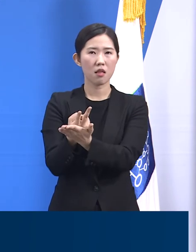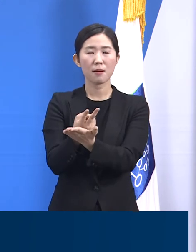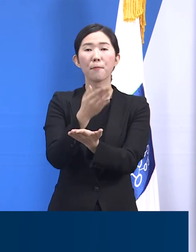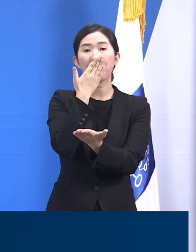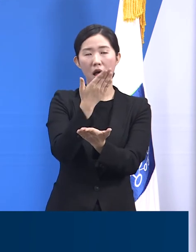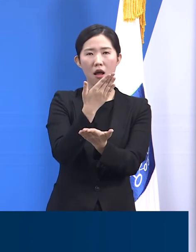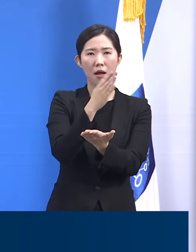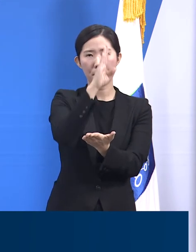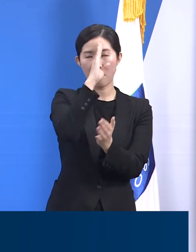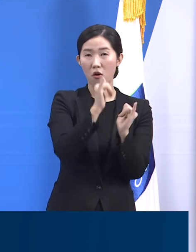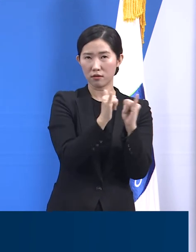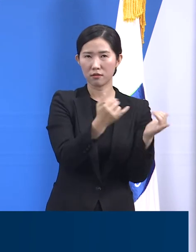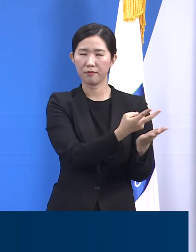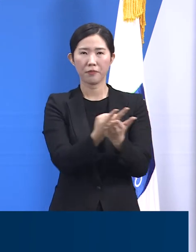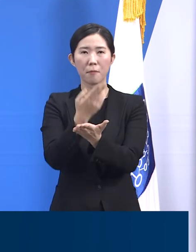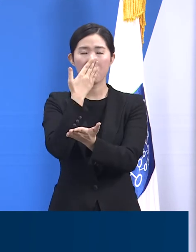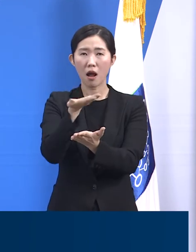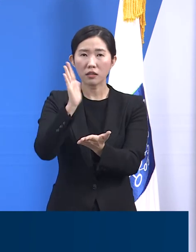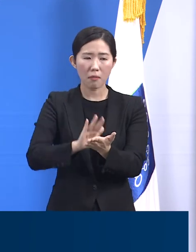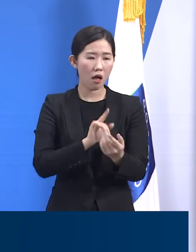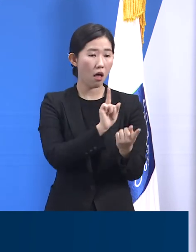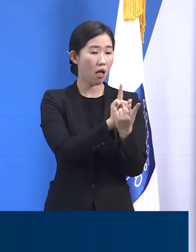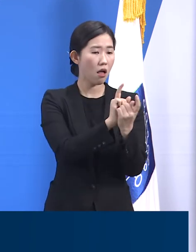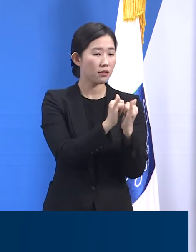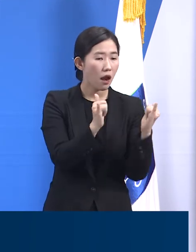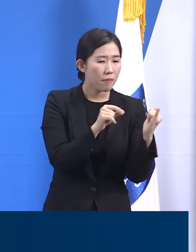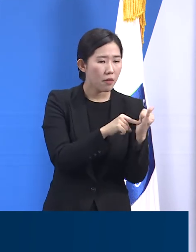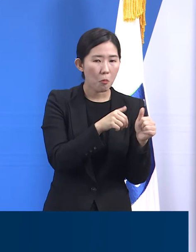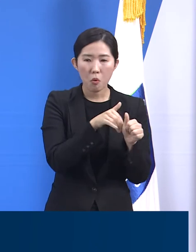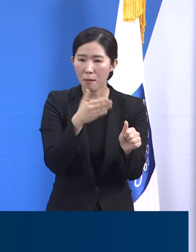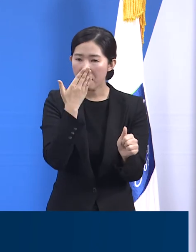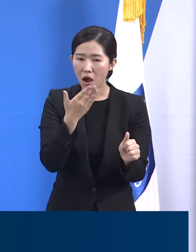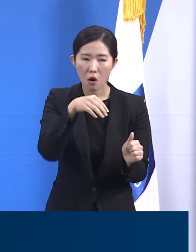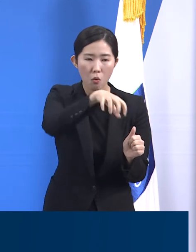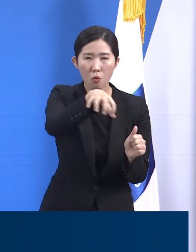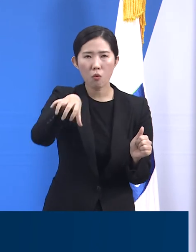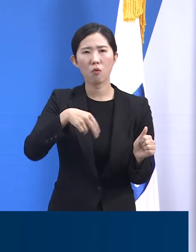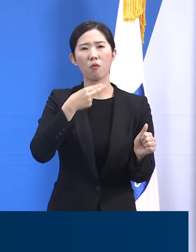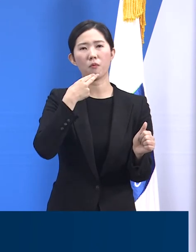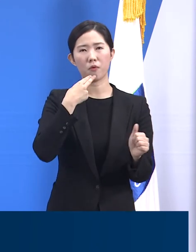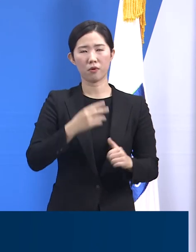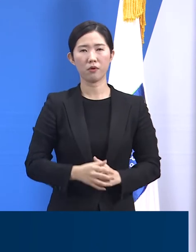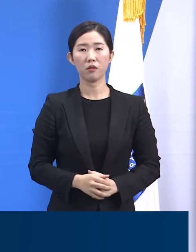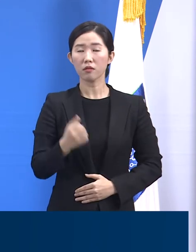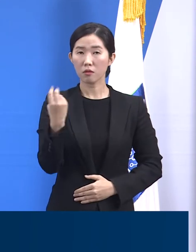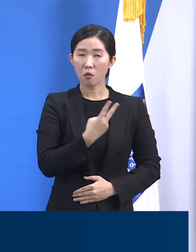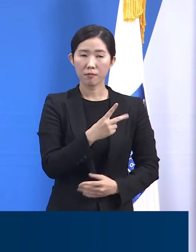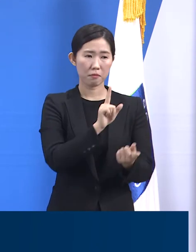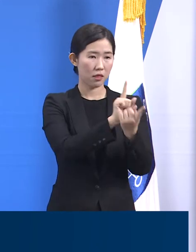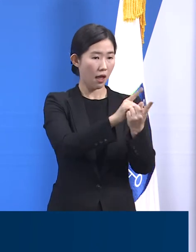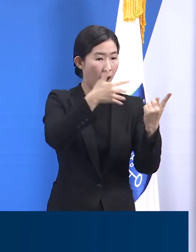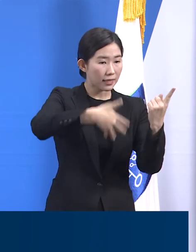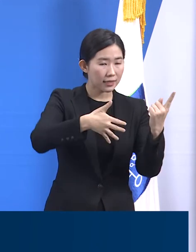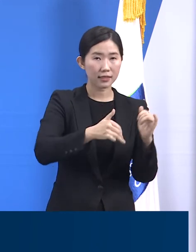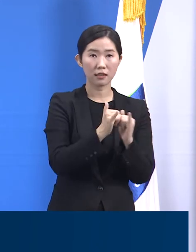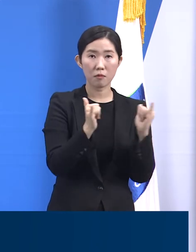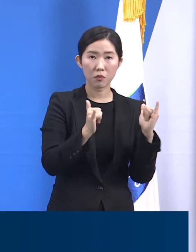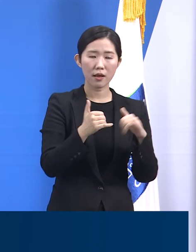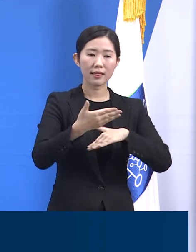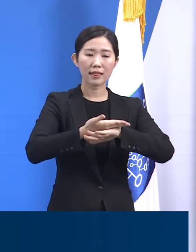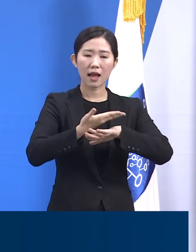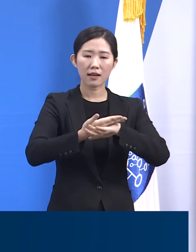전원할 의료기관은 사실 지정되어 있지 않습니다. 더불어 비접촉자도 다른 의료기관들로